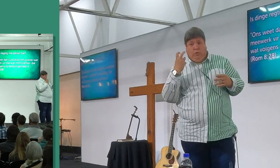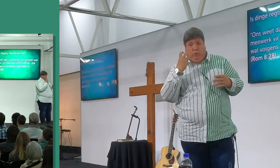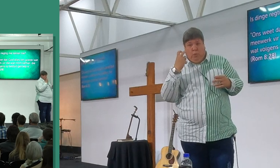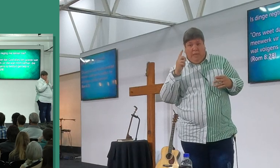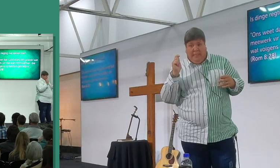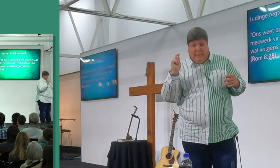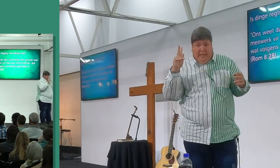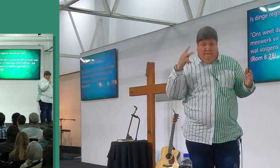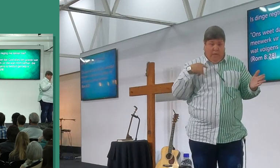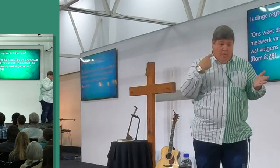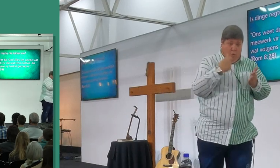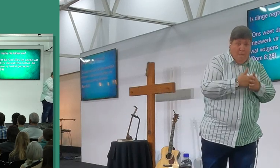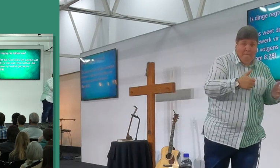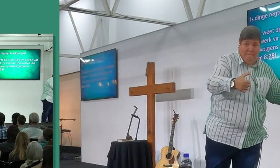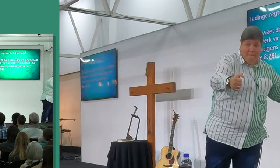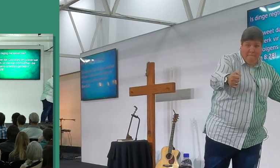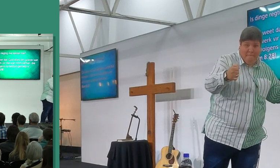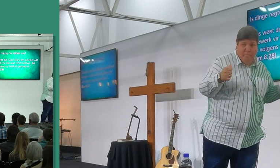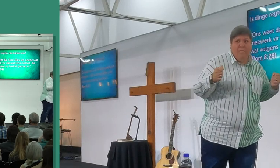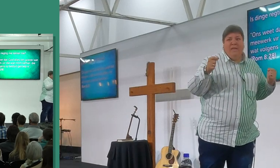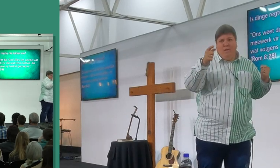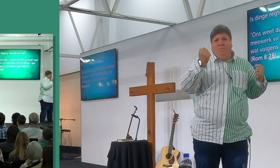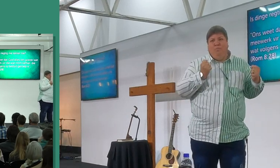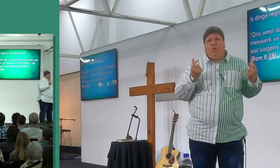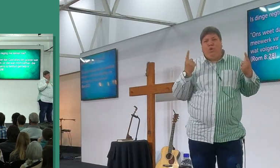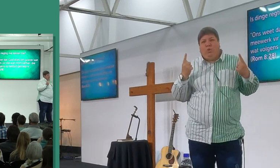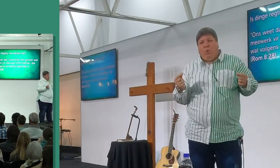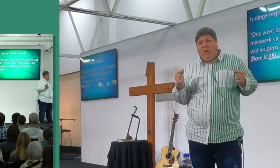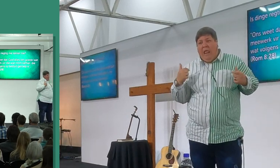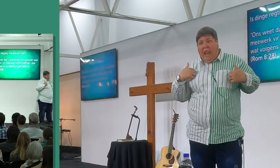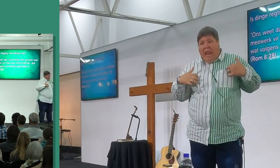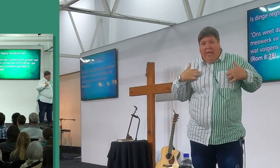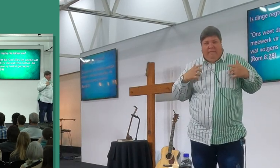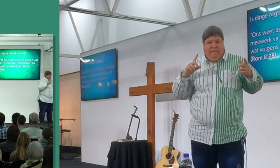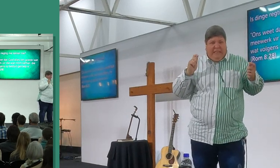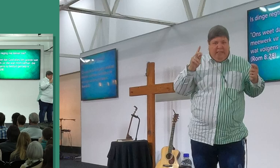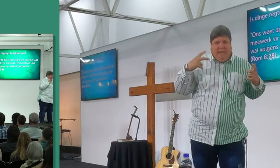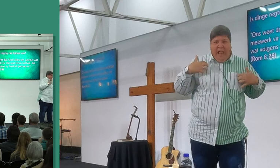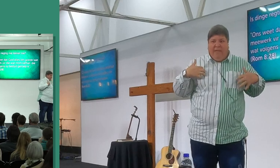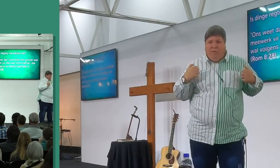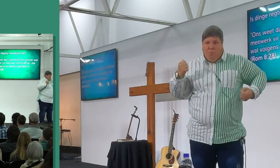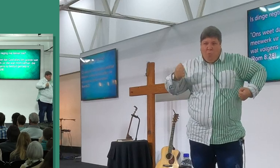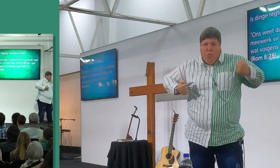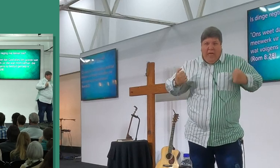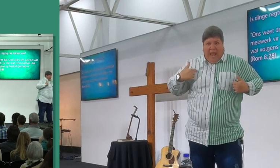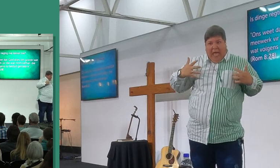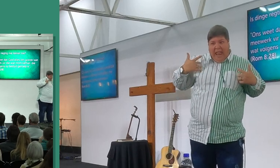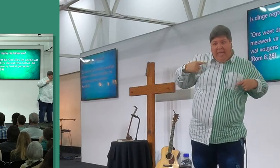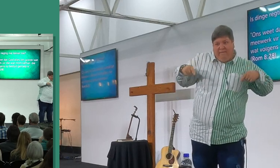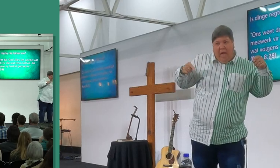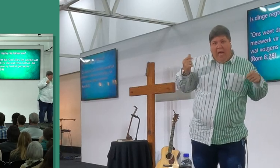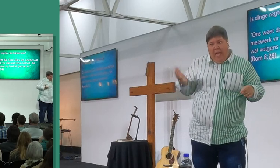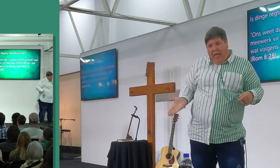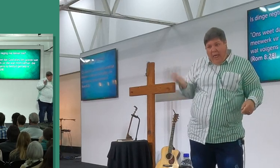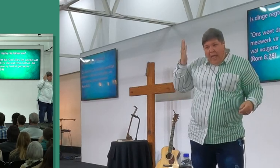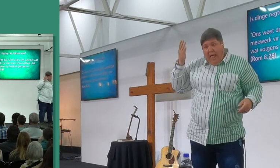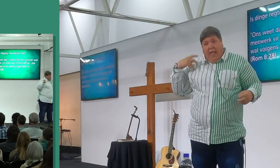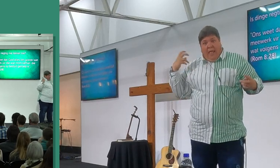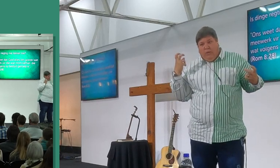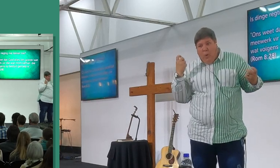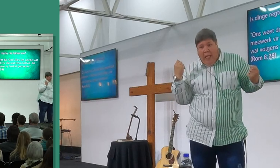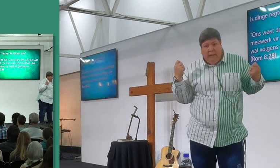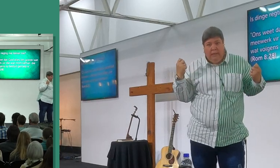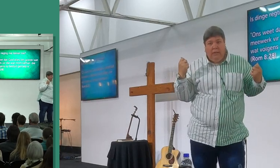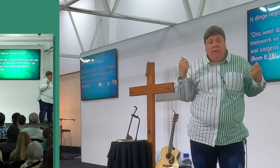boks uit taal, as dit wat vir my leven is, as ek leef vir die volgende motor, ek leef vir die volgende verhooging, dan sê Paulus in die vorige